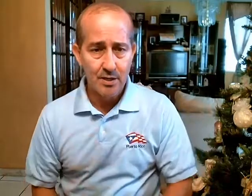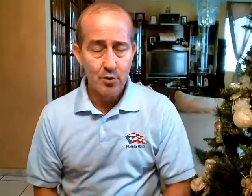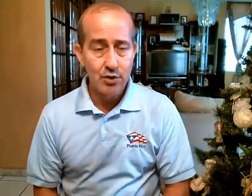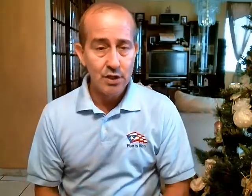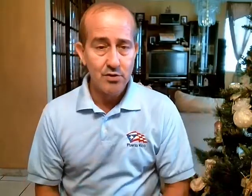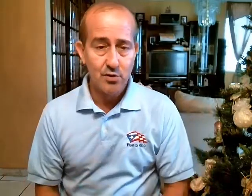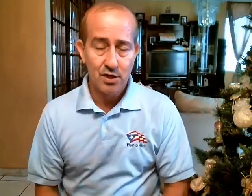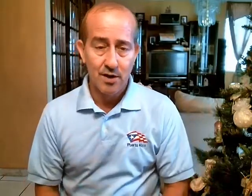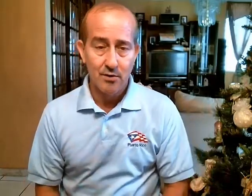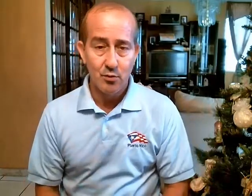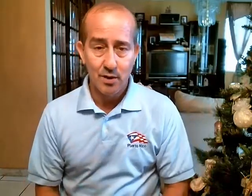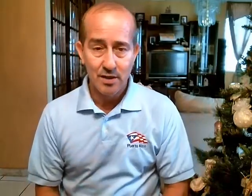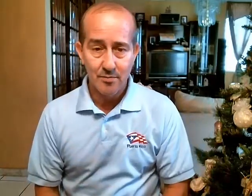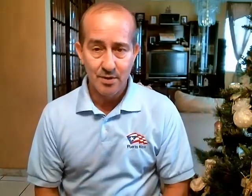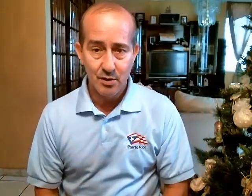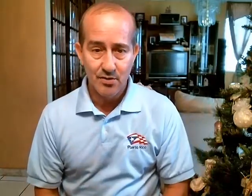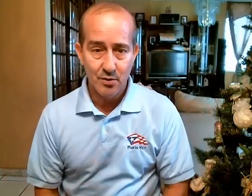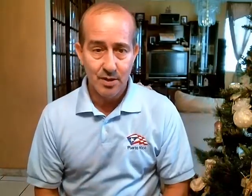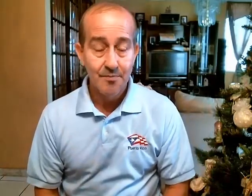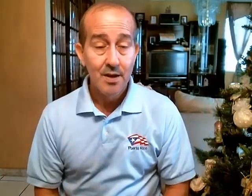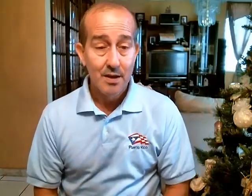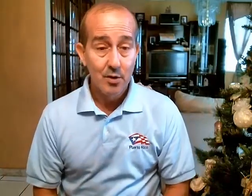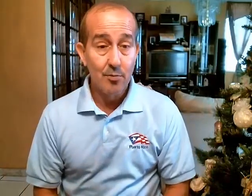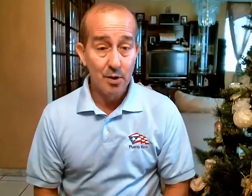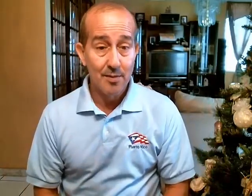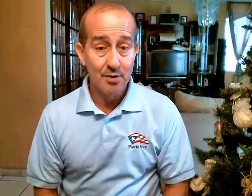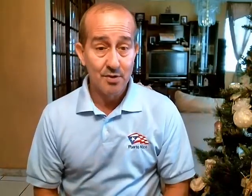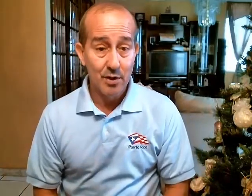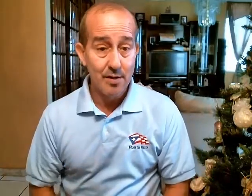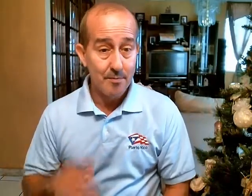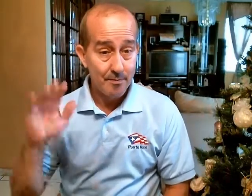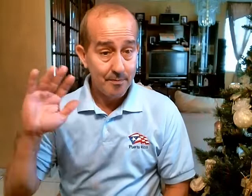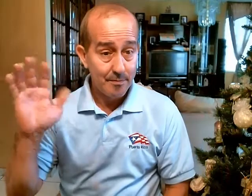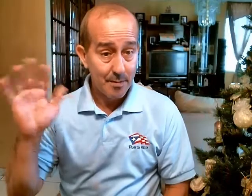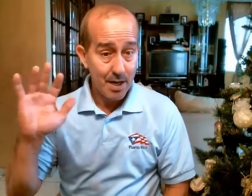con niños O trabajar con cualquier persona sola Nos veo en la próxima Ok Bye bye